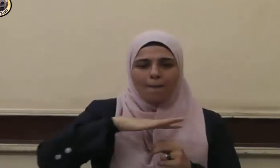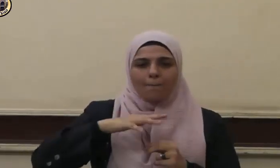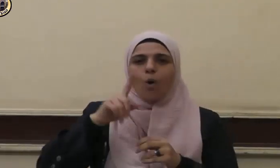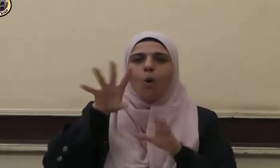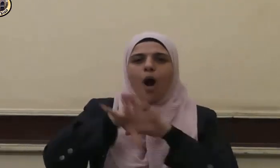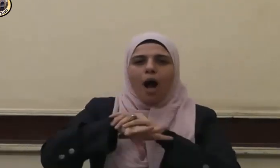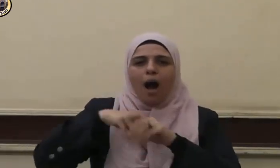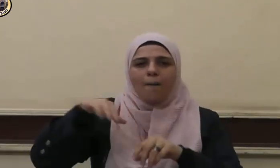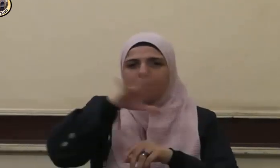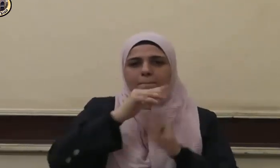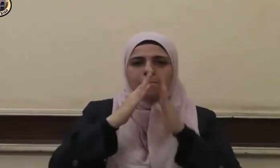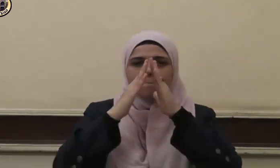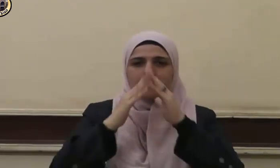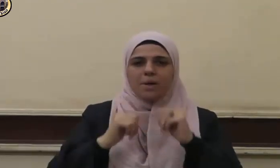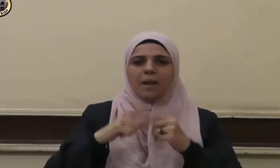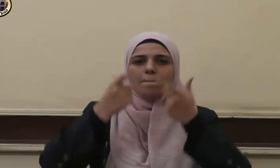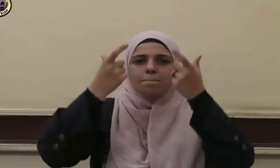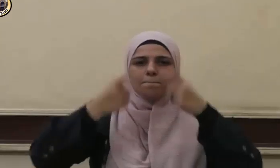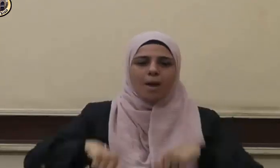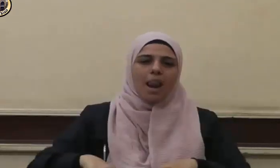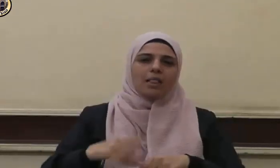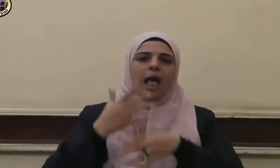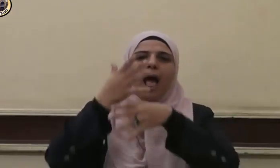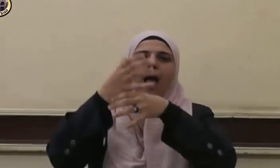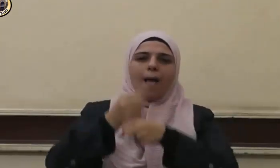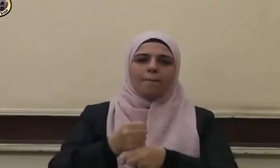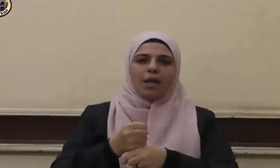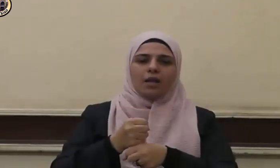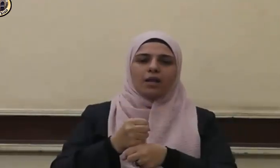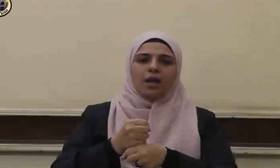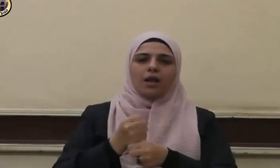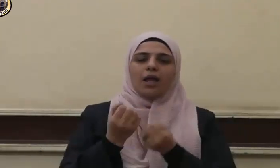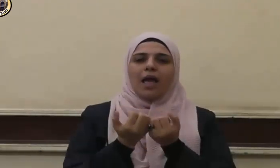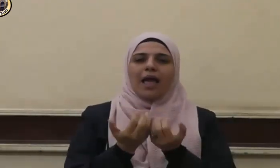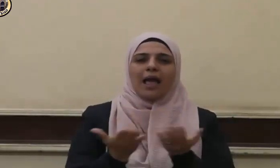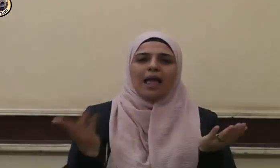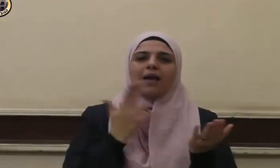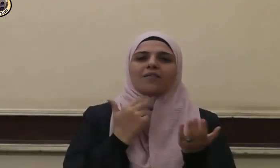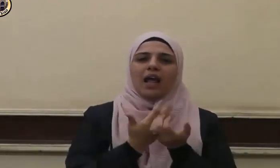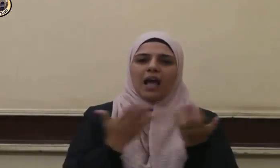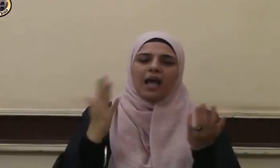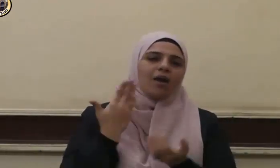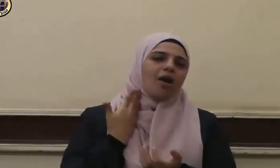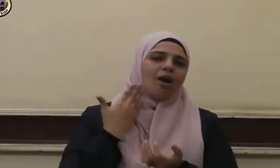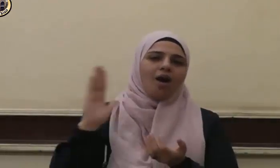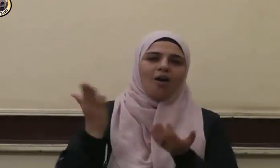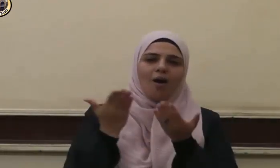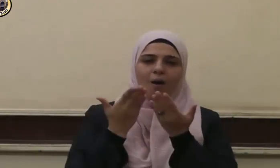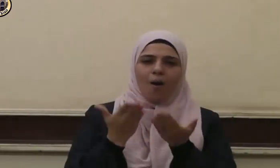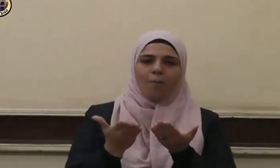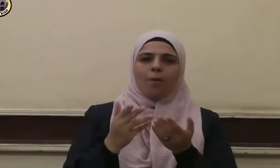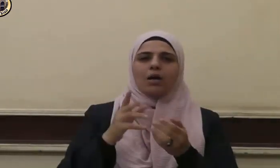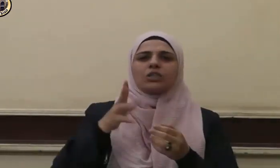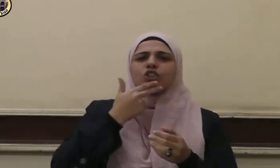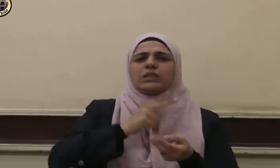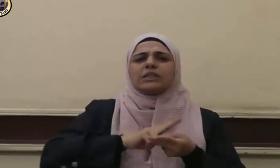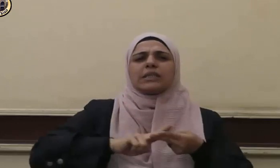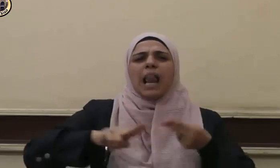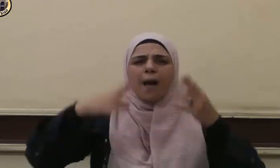واجعل مصرنا بلدا آمنا سخاء رخاء سلما